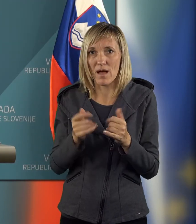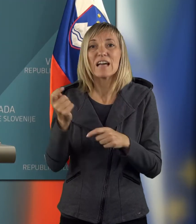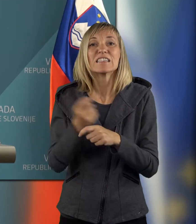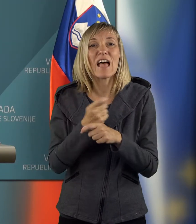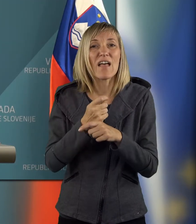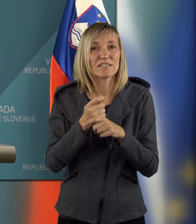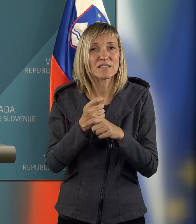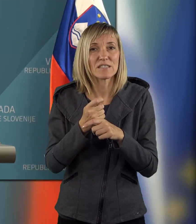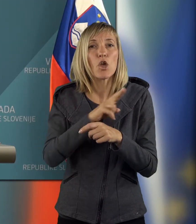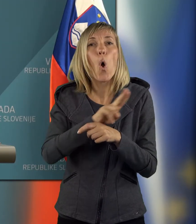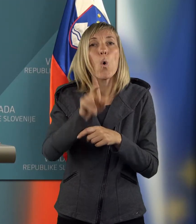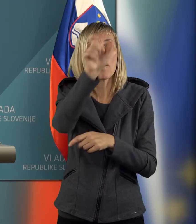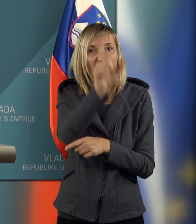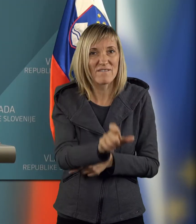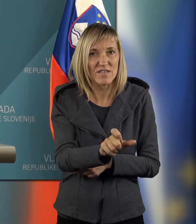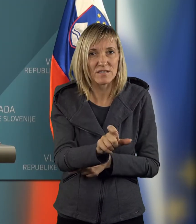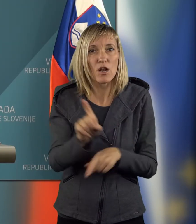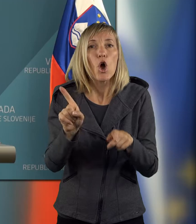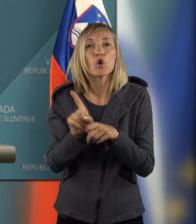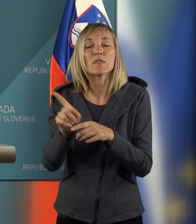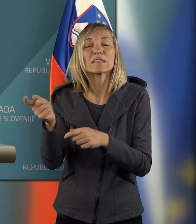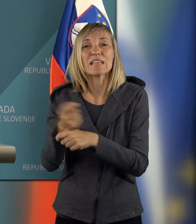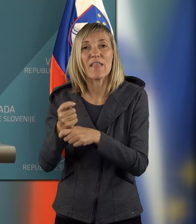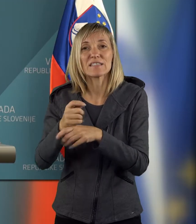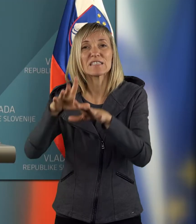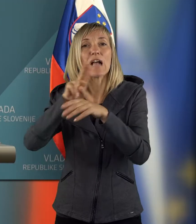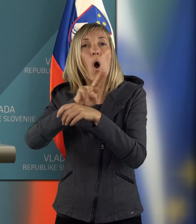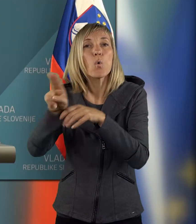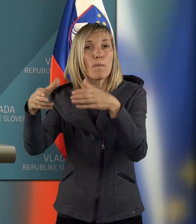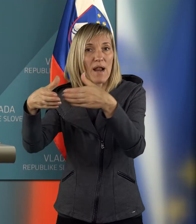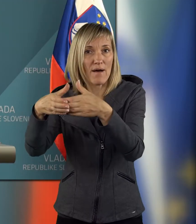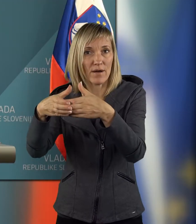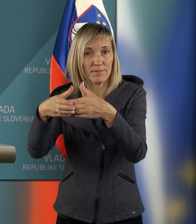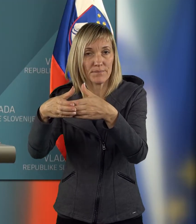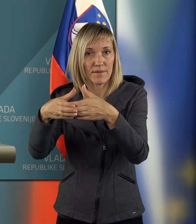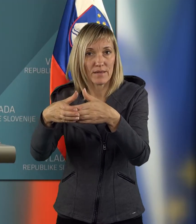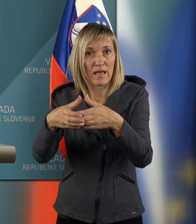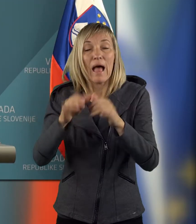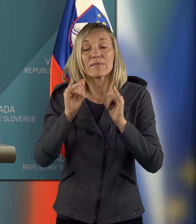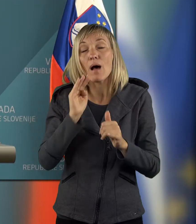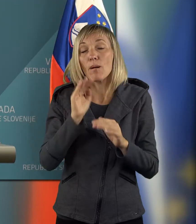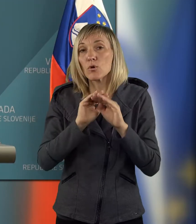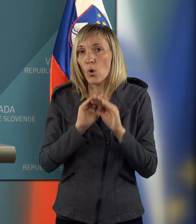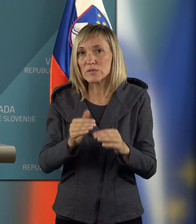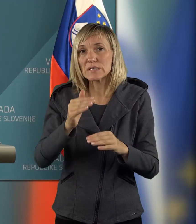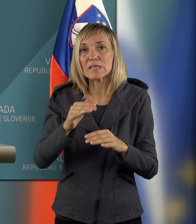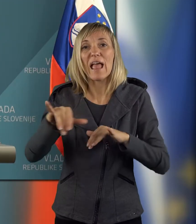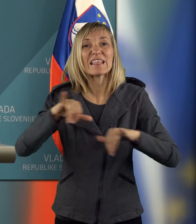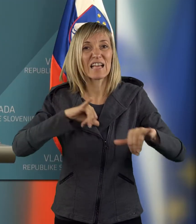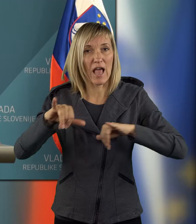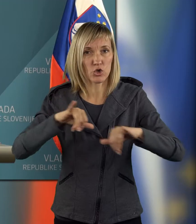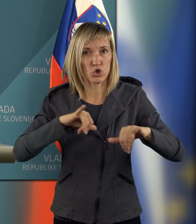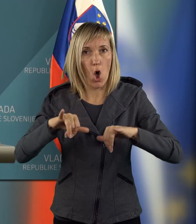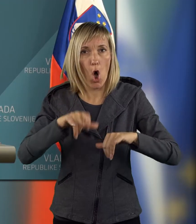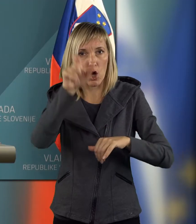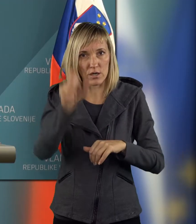sanacijski upraviteli kot sanacijske uprave, da pa bodo vse direktori